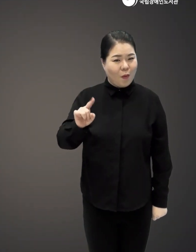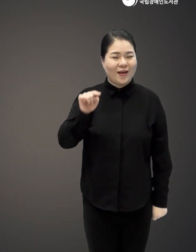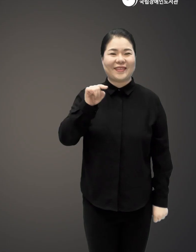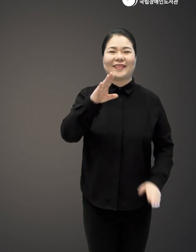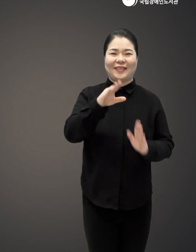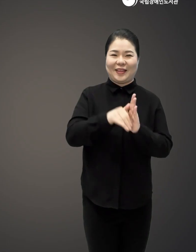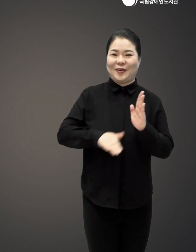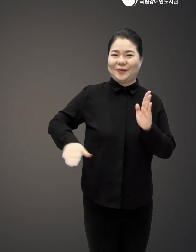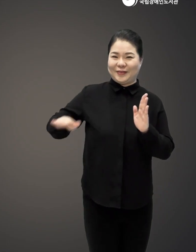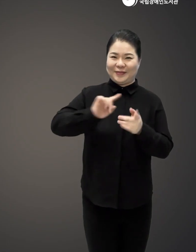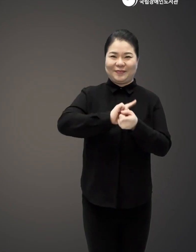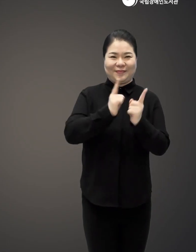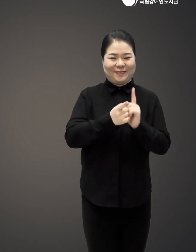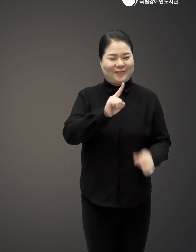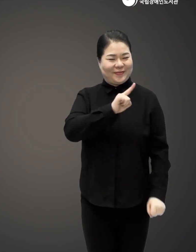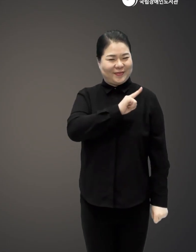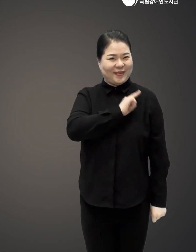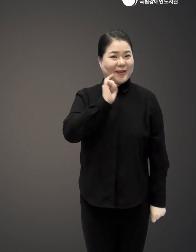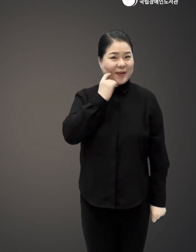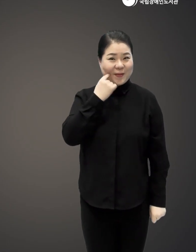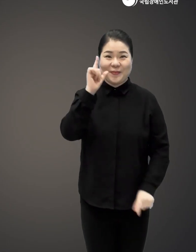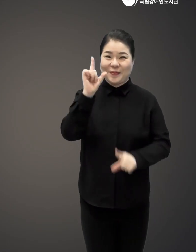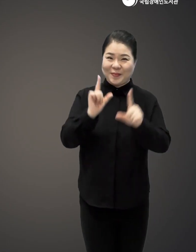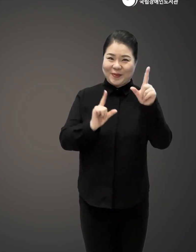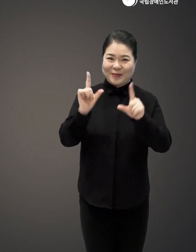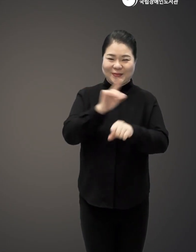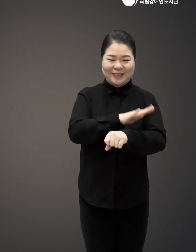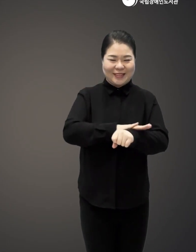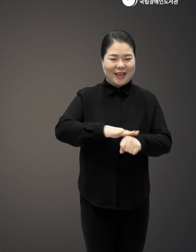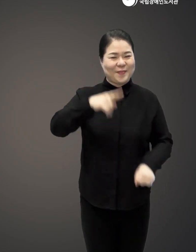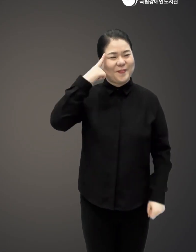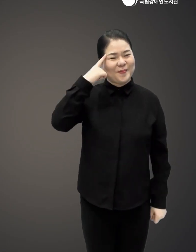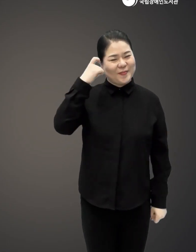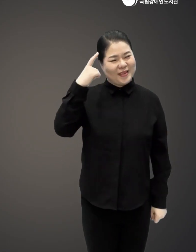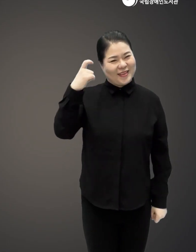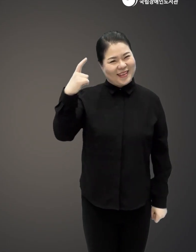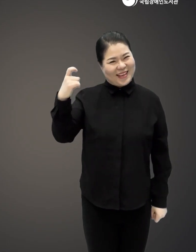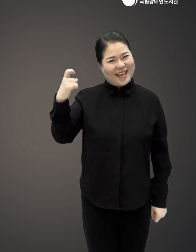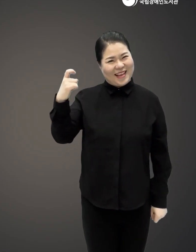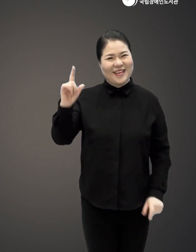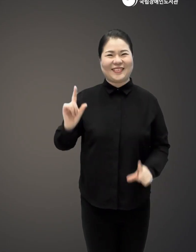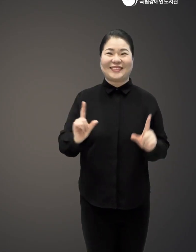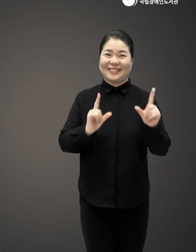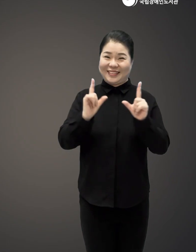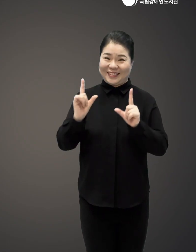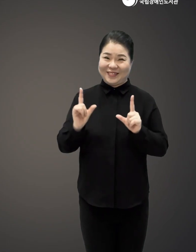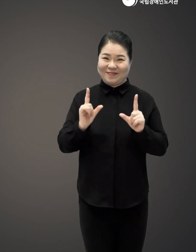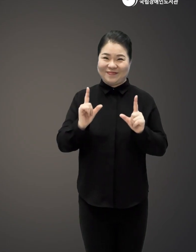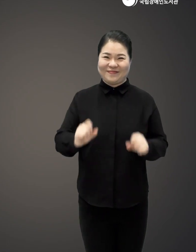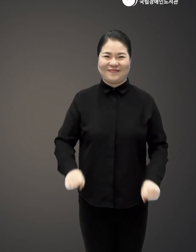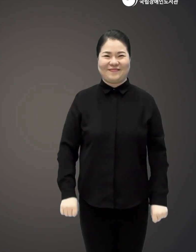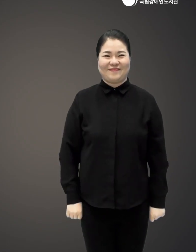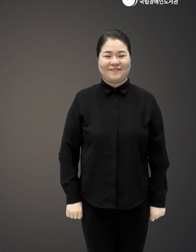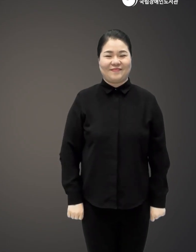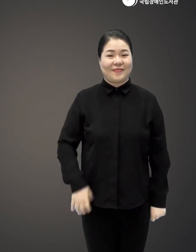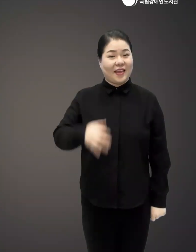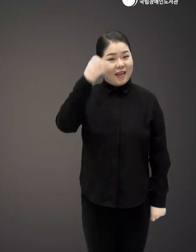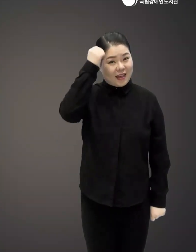이 한철 동안 우리는 서로의 가장 아름다운 모습을 잘도 담아둔다는 것입니다